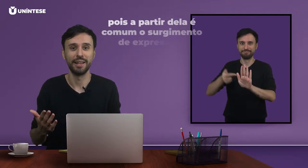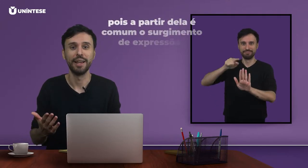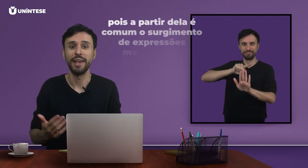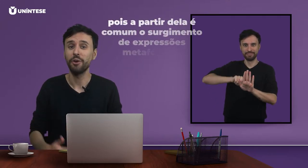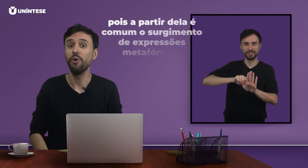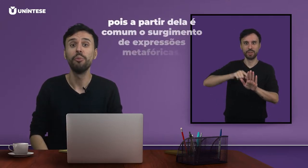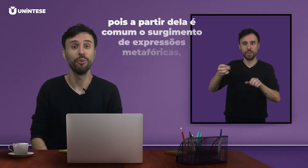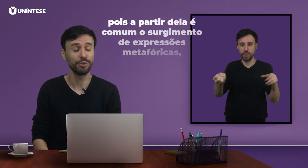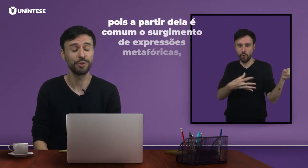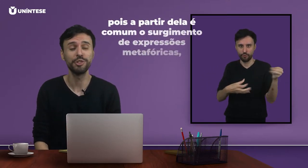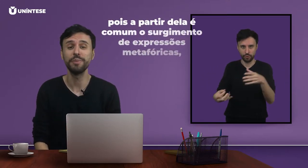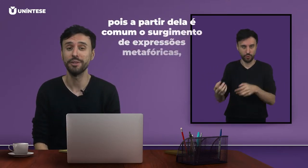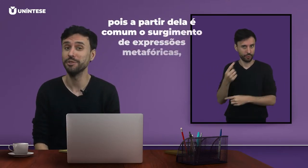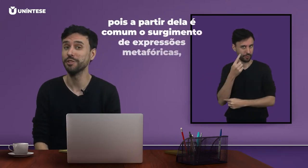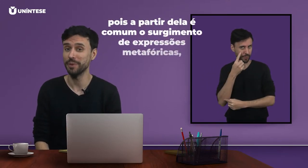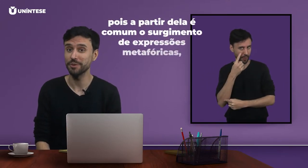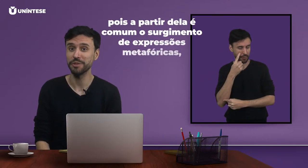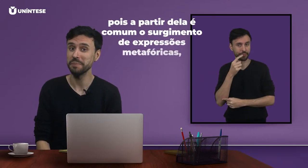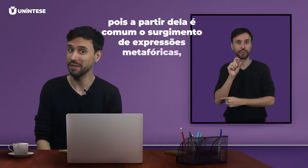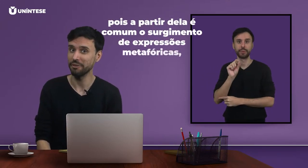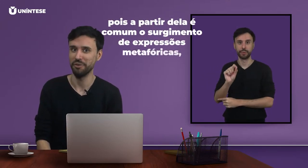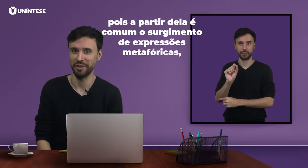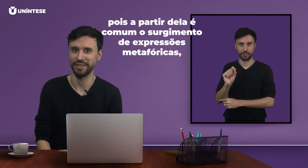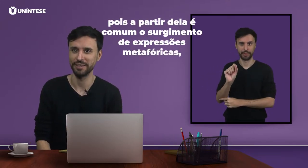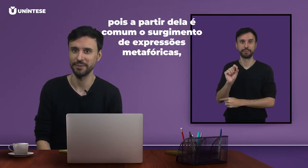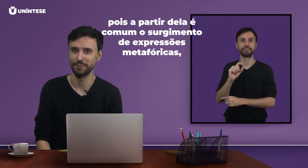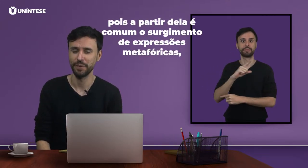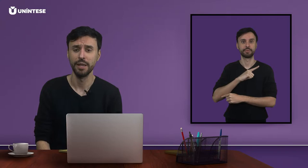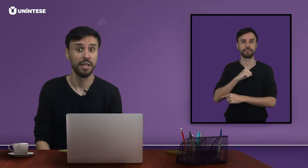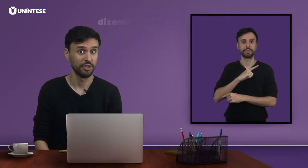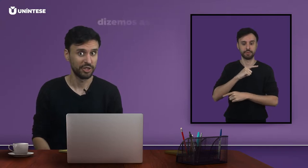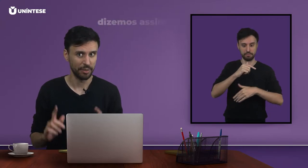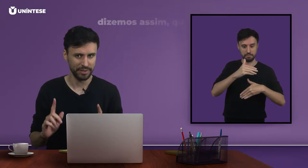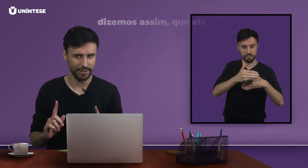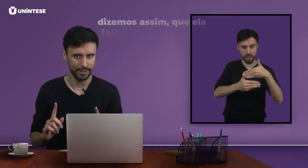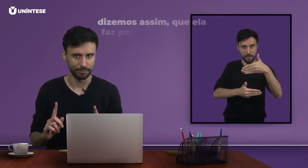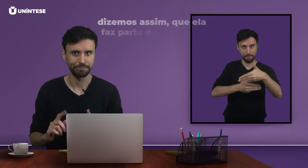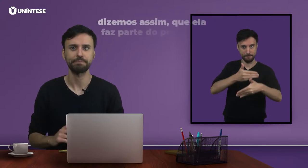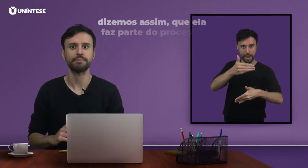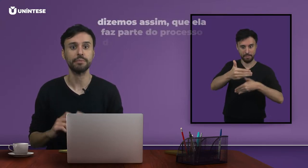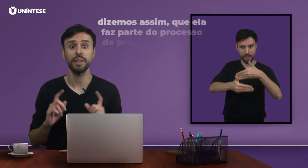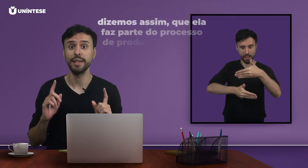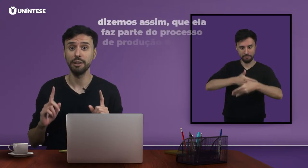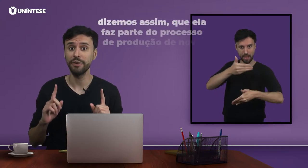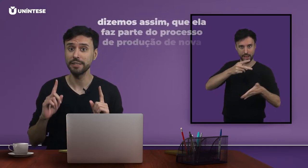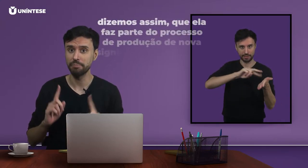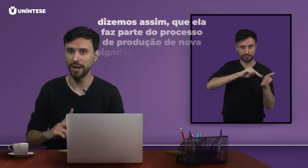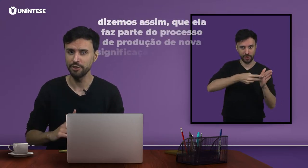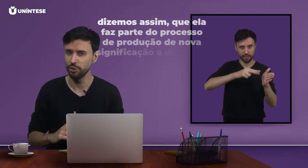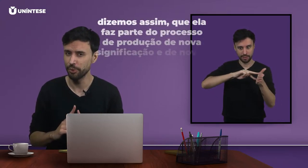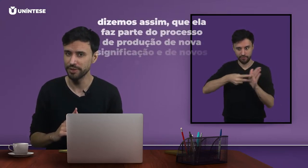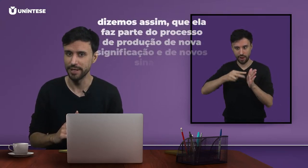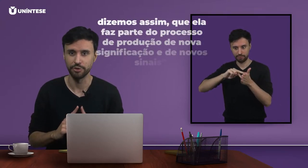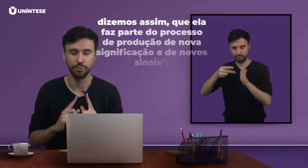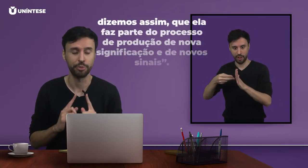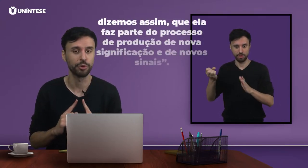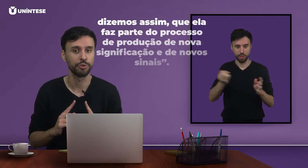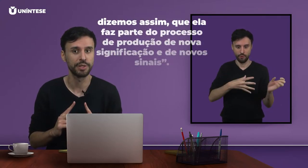é comum o surgimento de expressões metafóricas. Dizemos assim, que ela faz parte do processo de produção